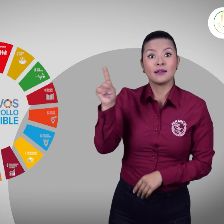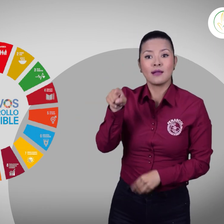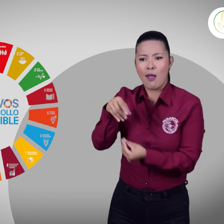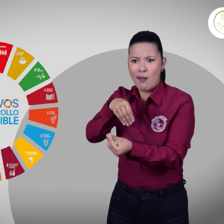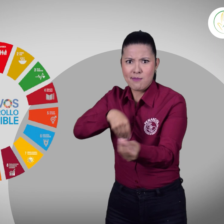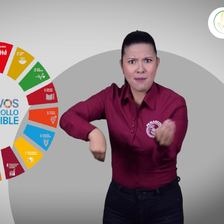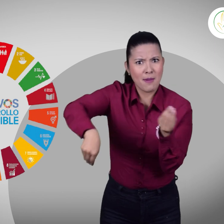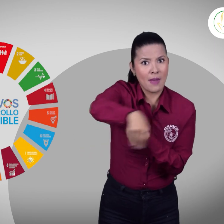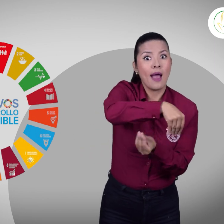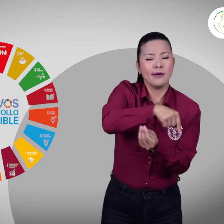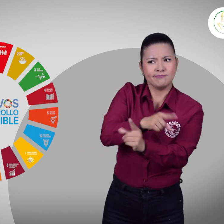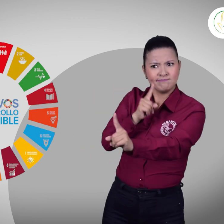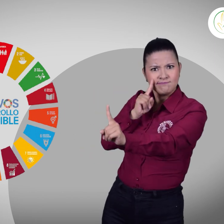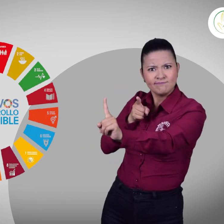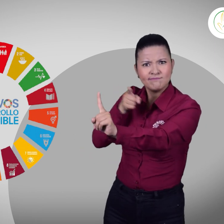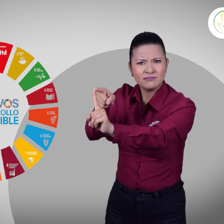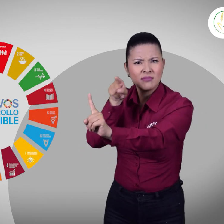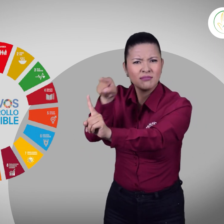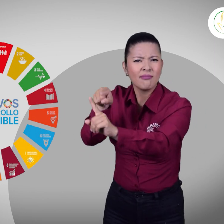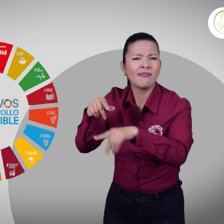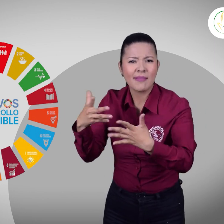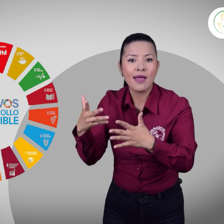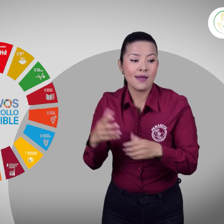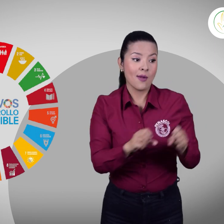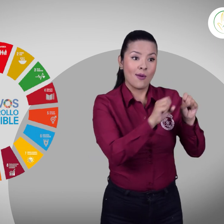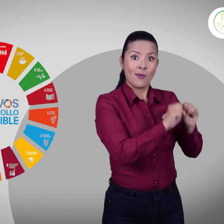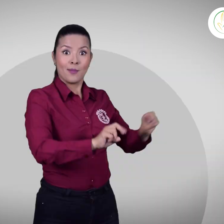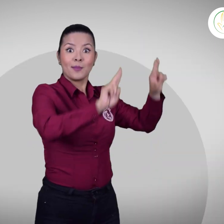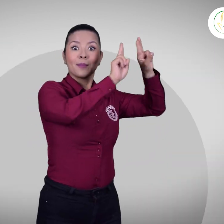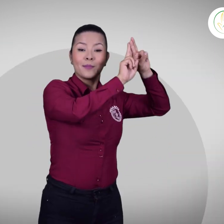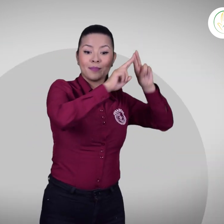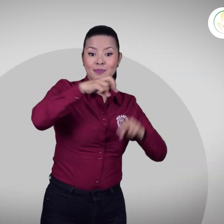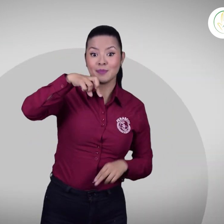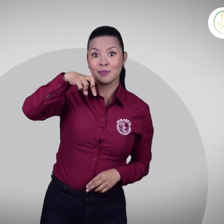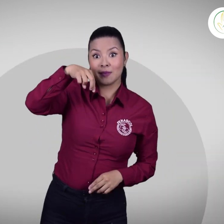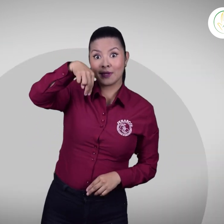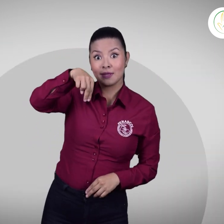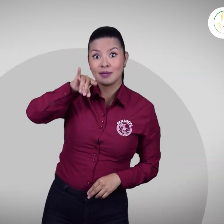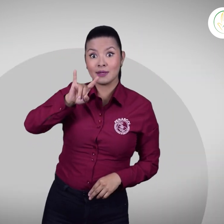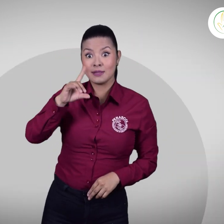Los ODS son los Objetivos de Desarrollo Sostenible.